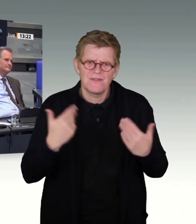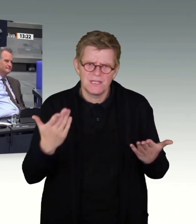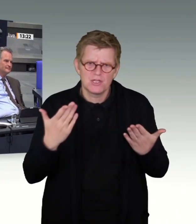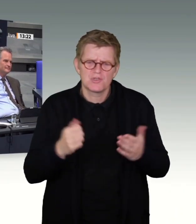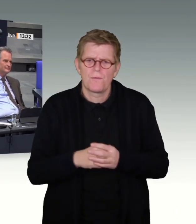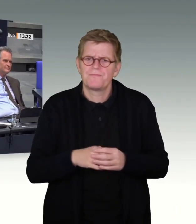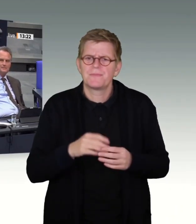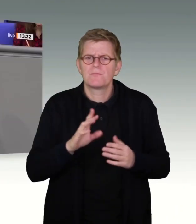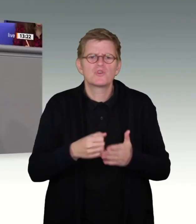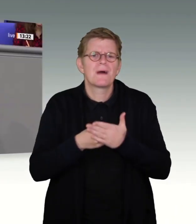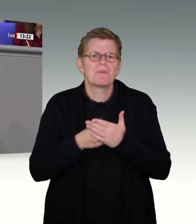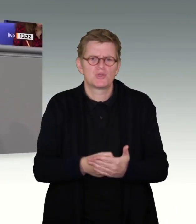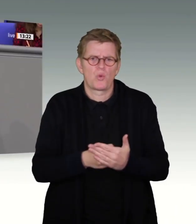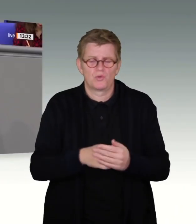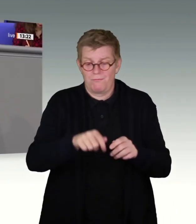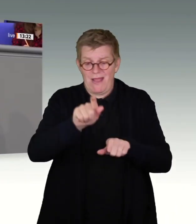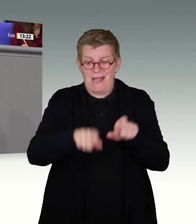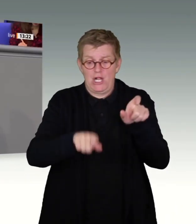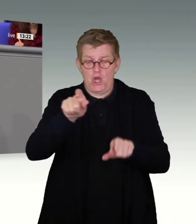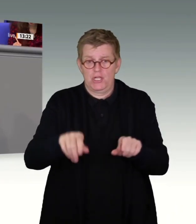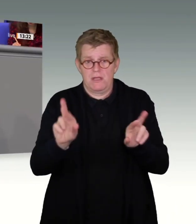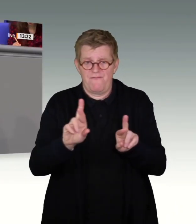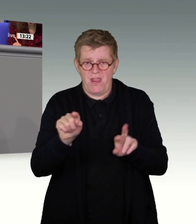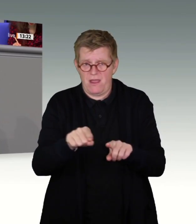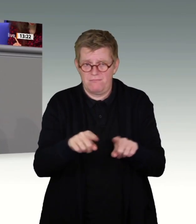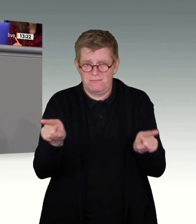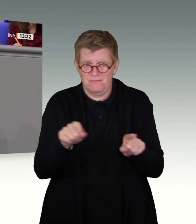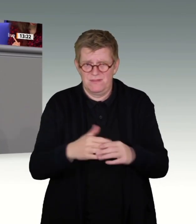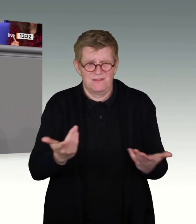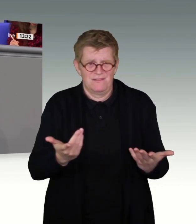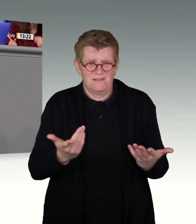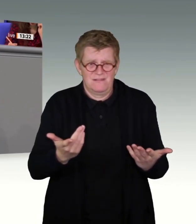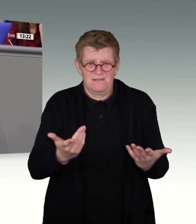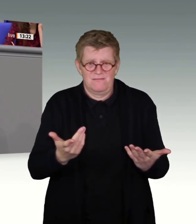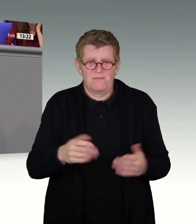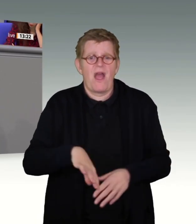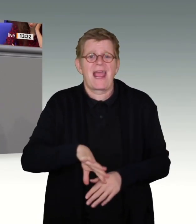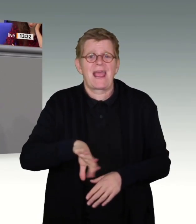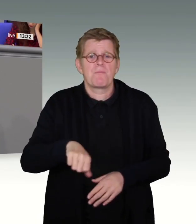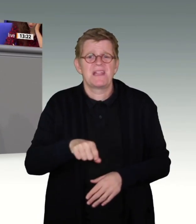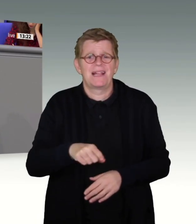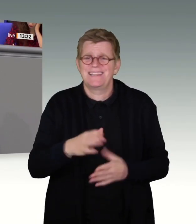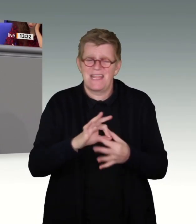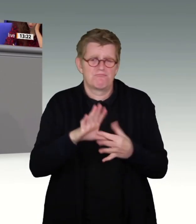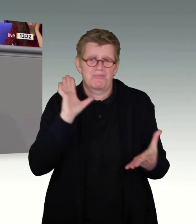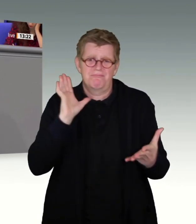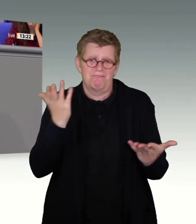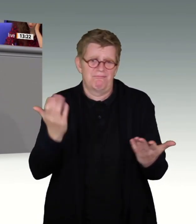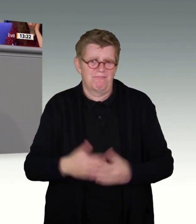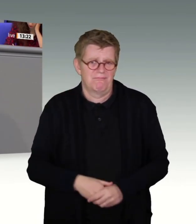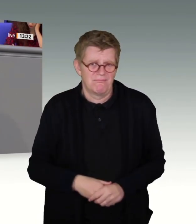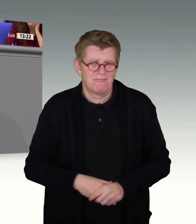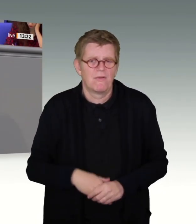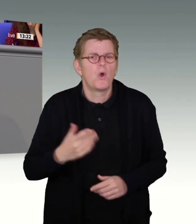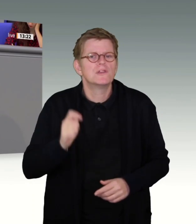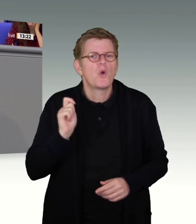ausschließlich Personen betreffen würde, die doch mit Kriminalität überhaupt nichts am Hut haben. Weiter heißt es in dem Urteil,